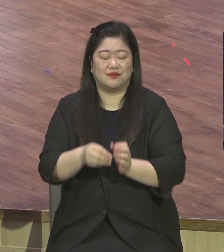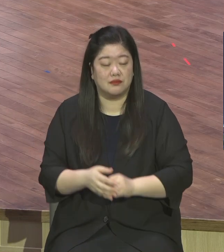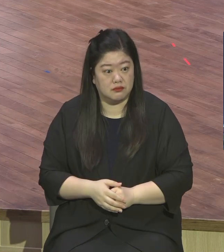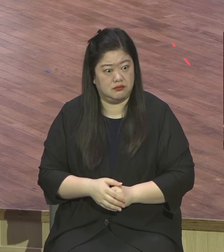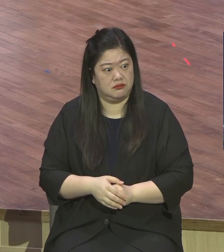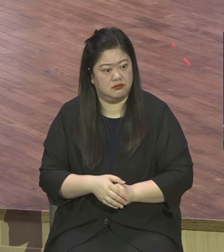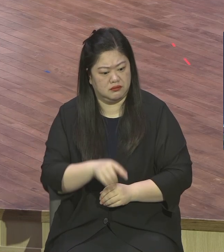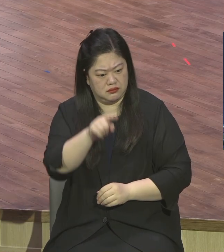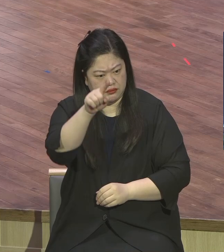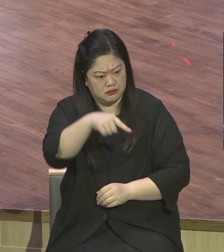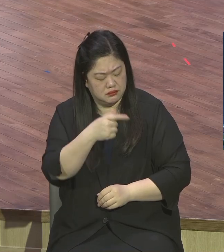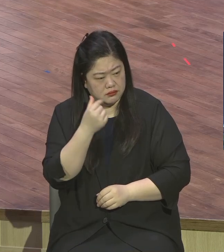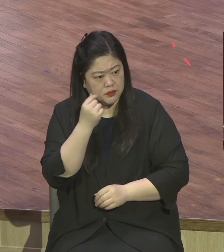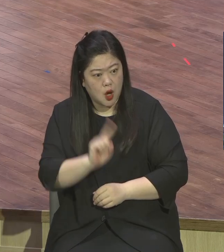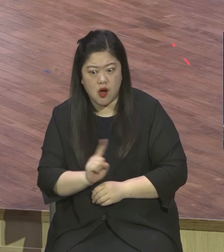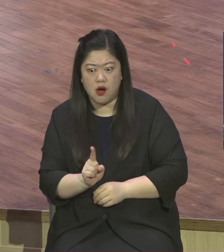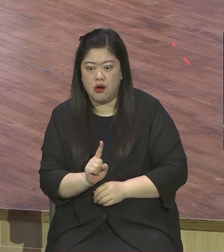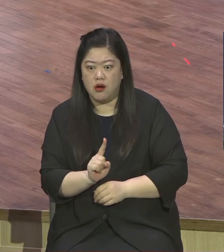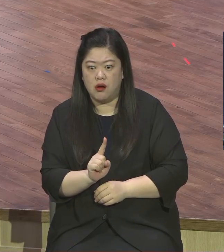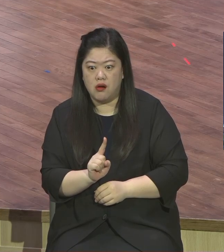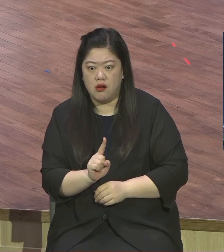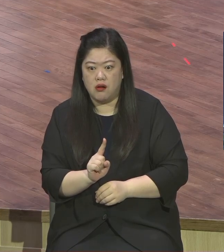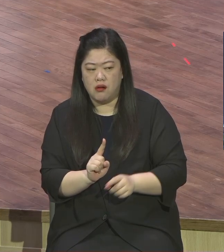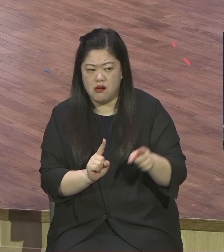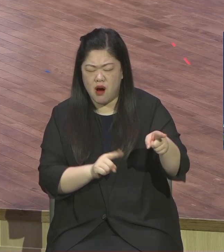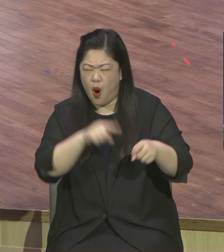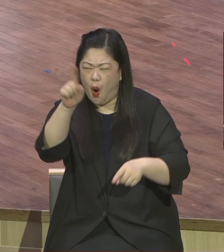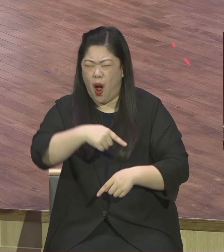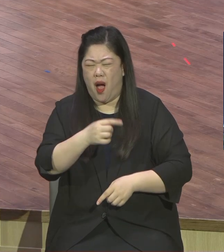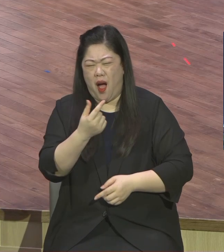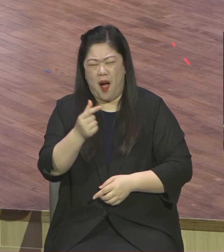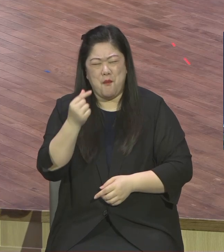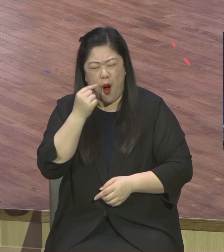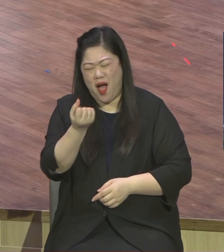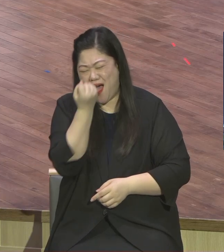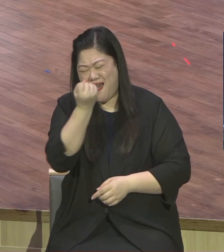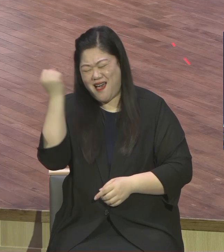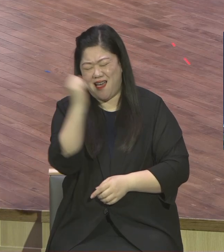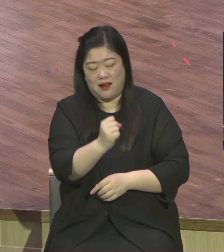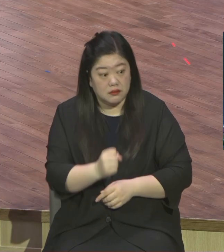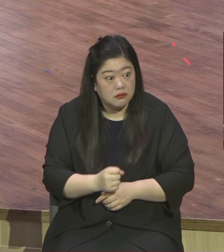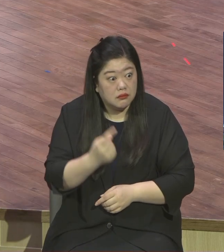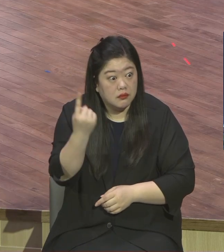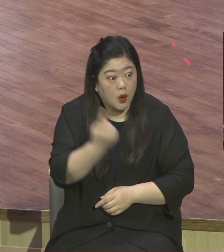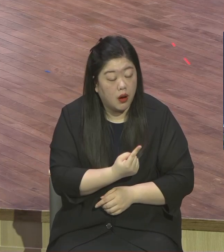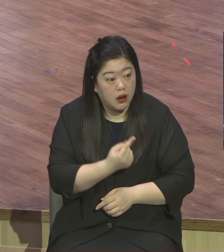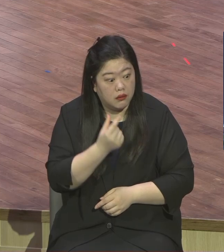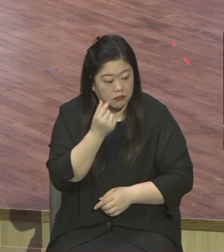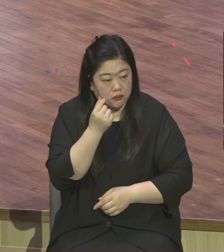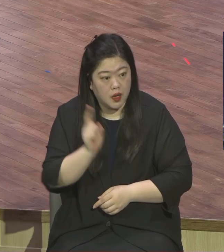두 번째 정말로 예상했던 당연히 천국 올 것이라 믿었던 사람이 천국이 없어요.